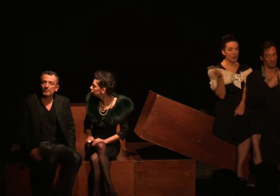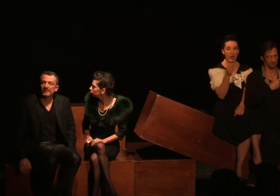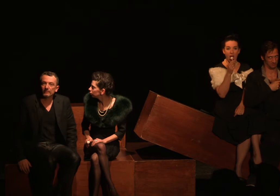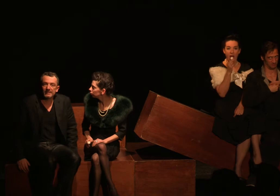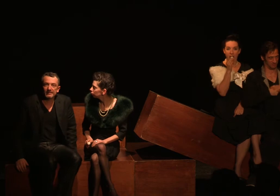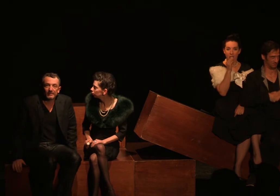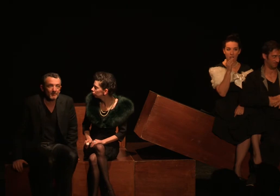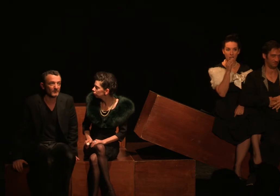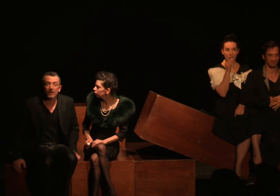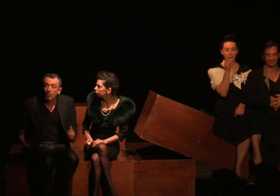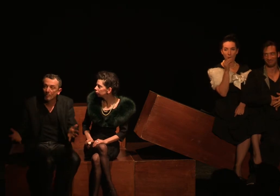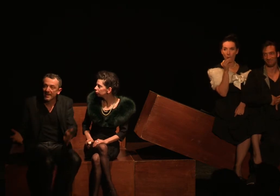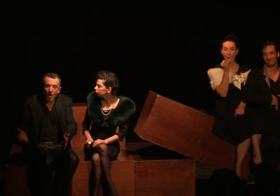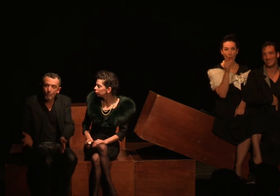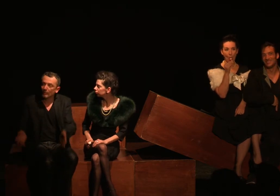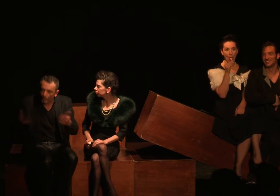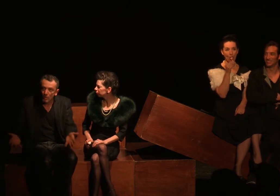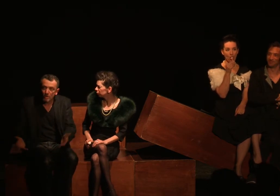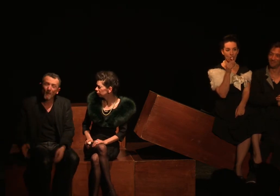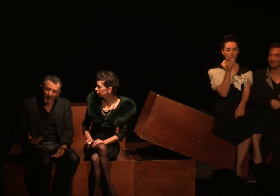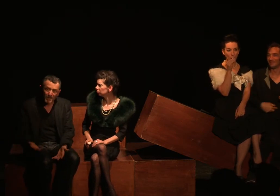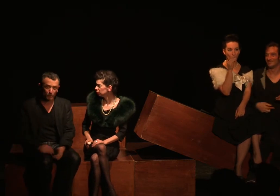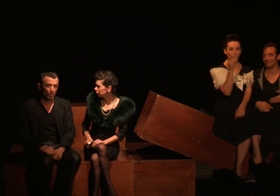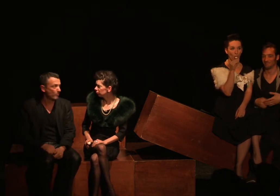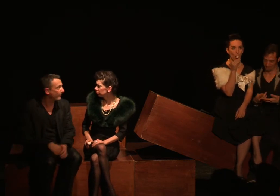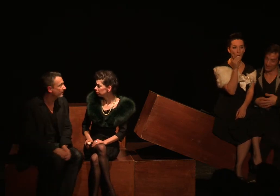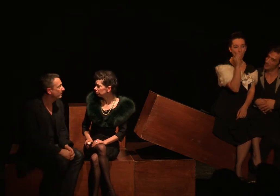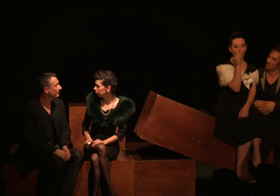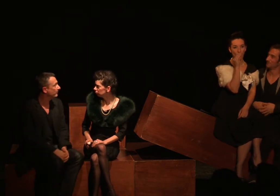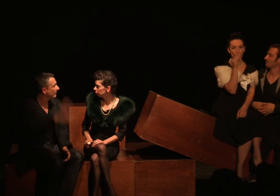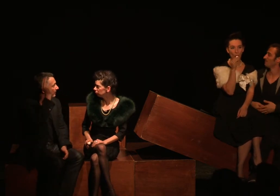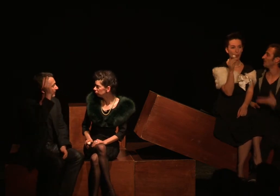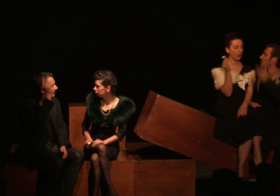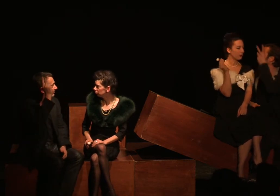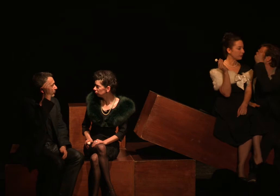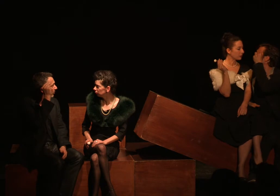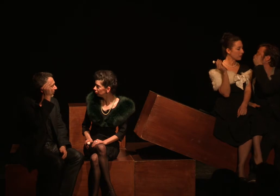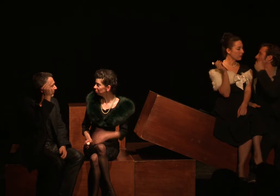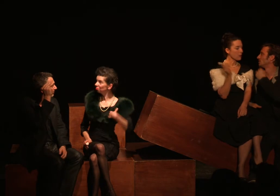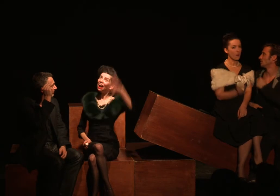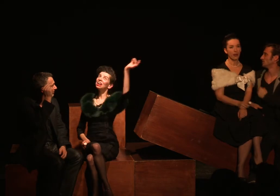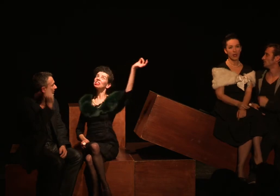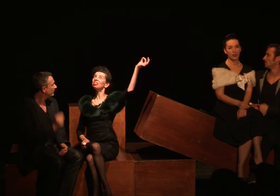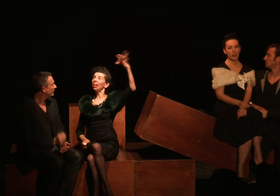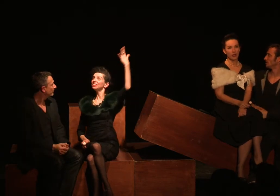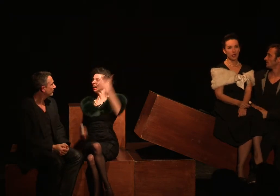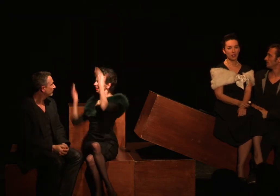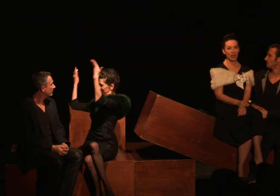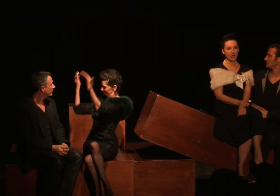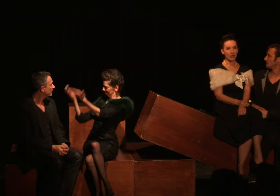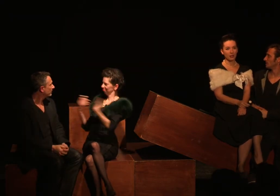me désoler, et se l'aider pas dans un coupé au bois de boulogne en plein jour qu'on pouvait... Tu comprends ? Je crains bien